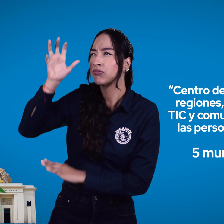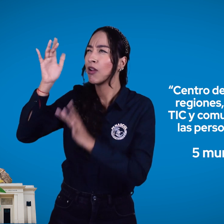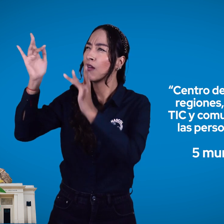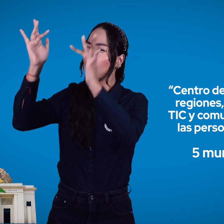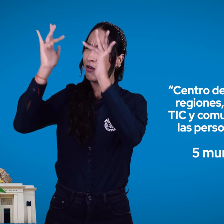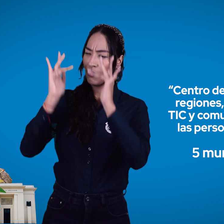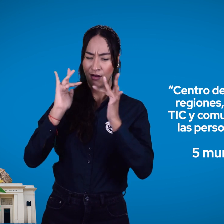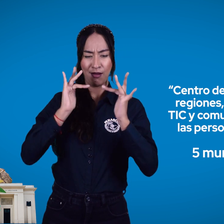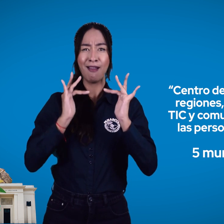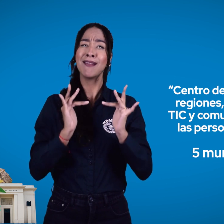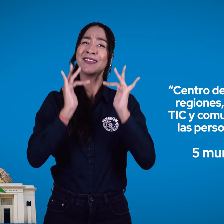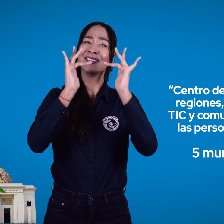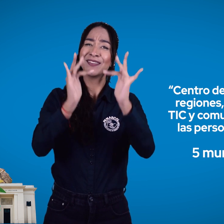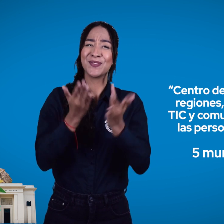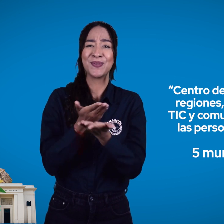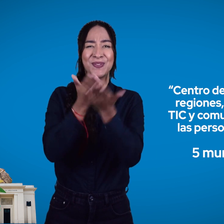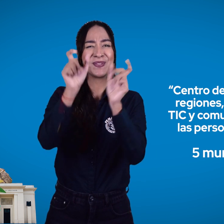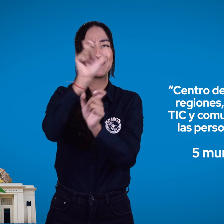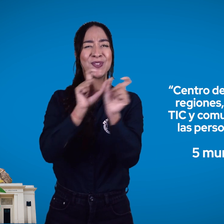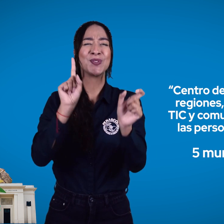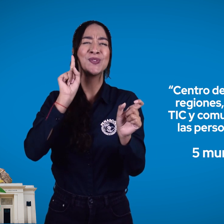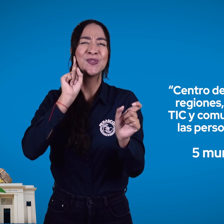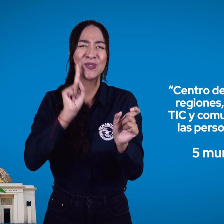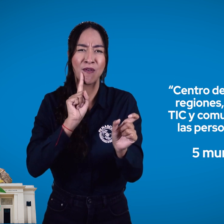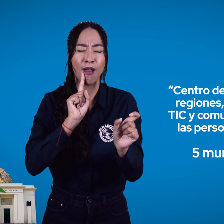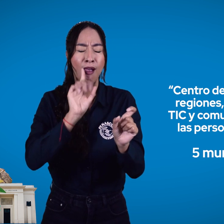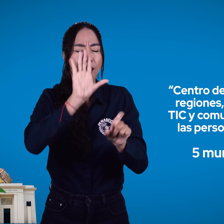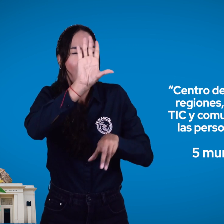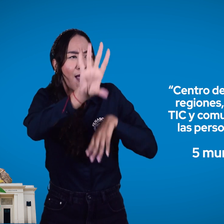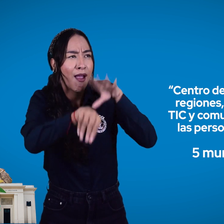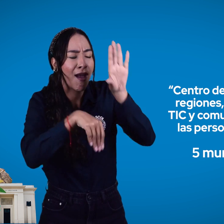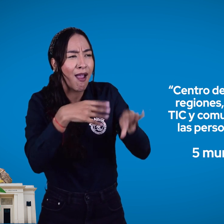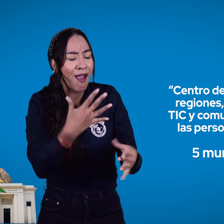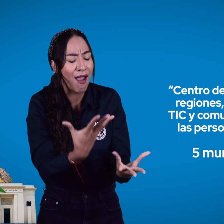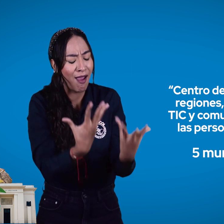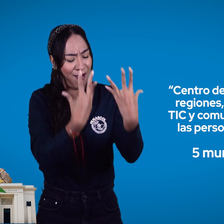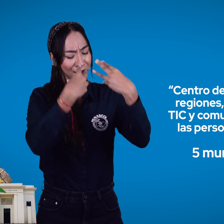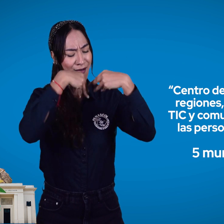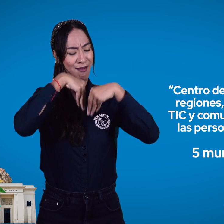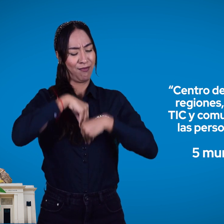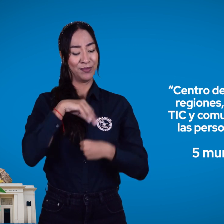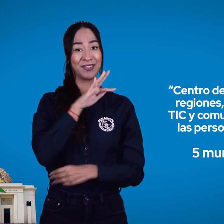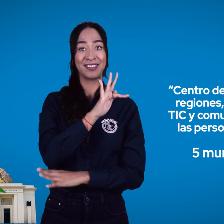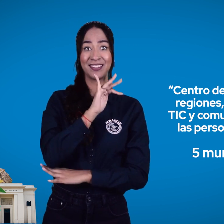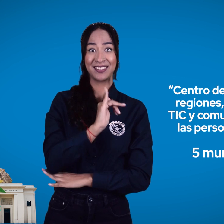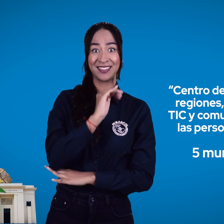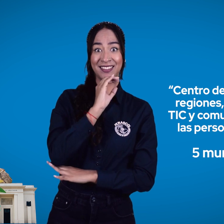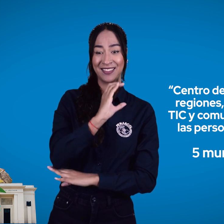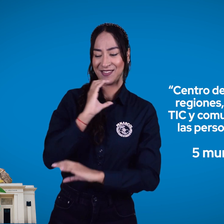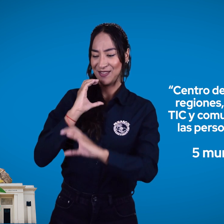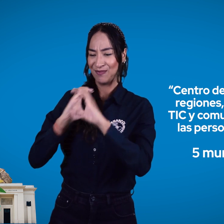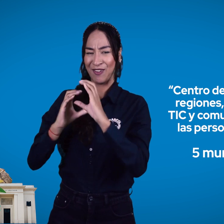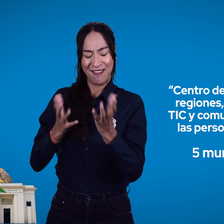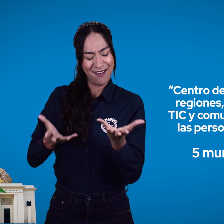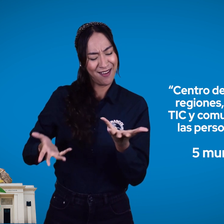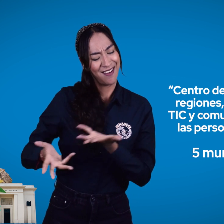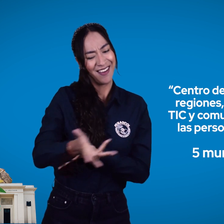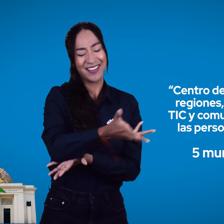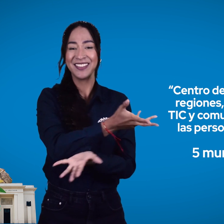sordas en un taller llamado Centro de Relevo en las Regiones, Apropiación TIC y Comunicación para las Personas